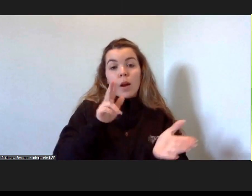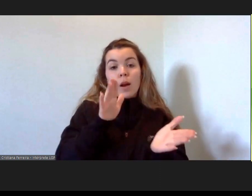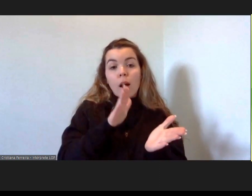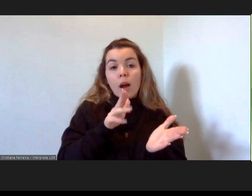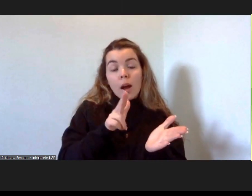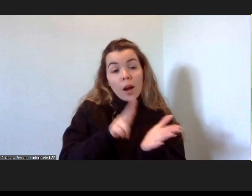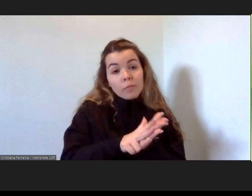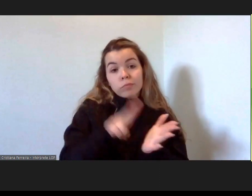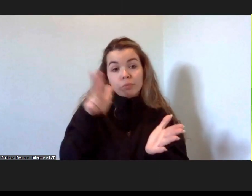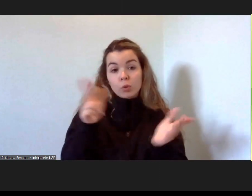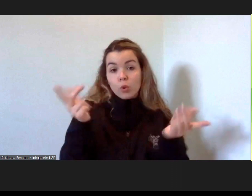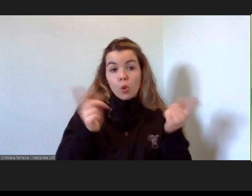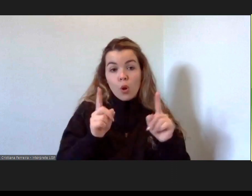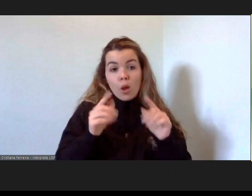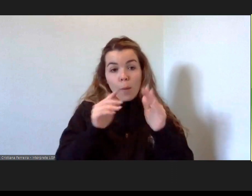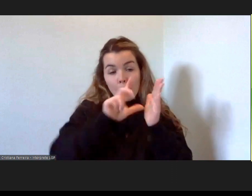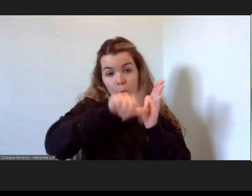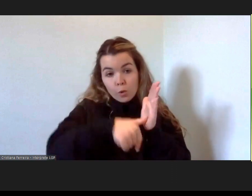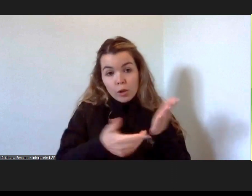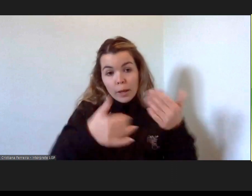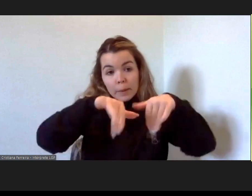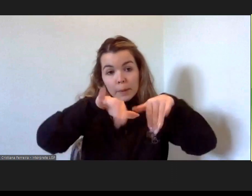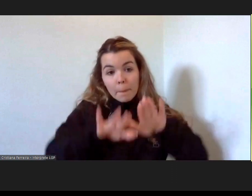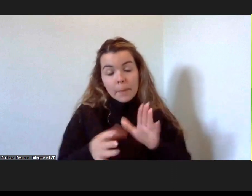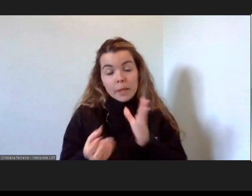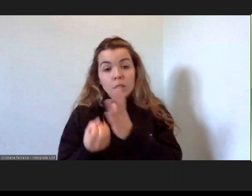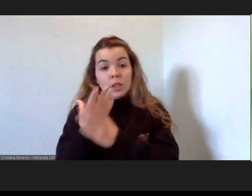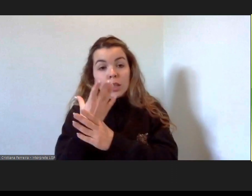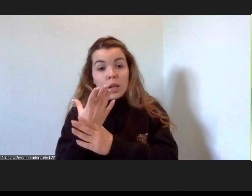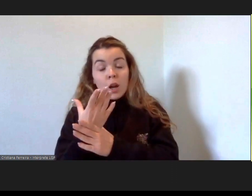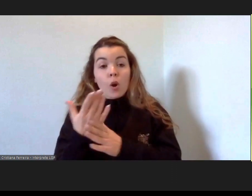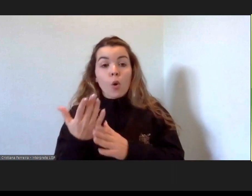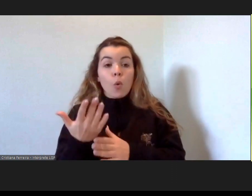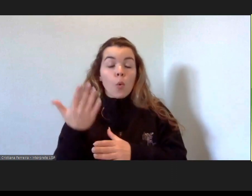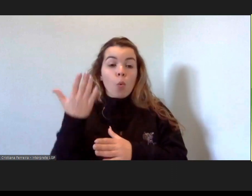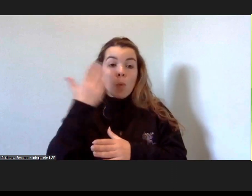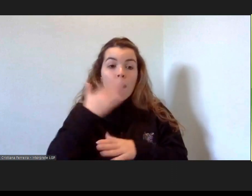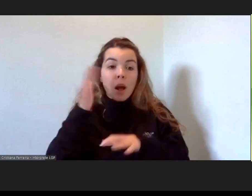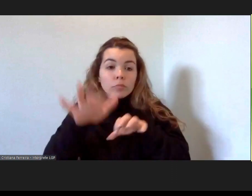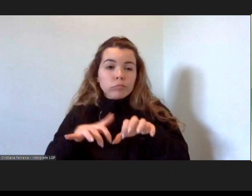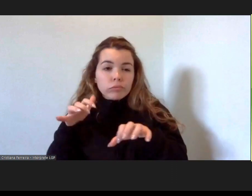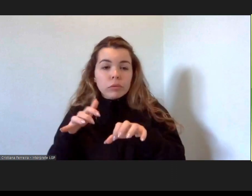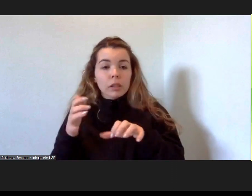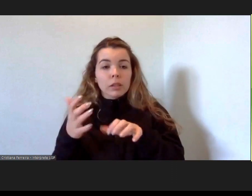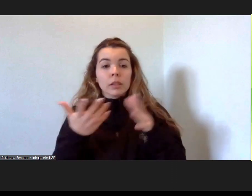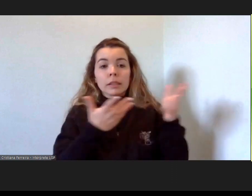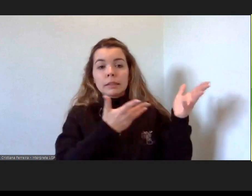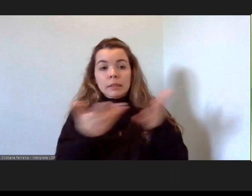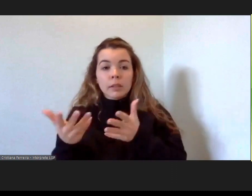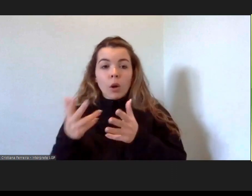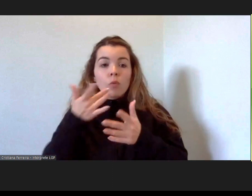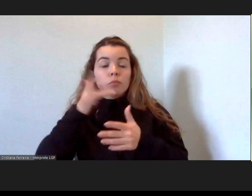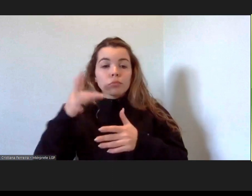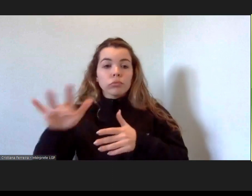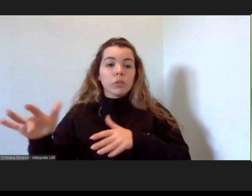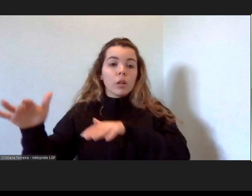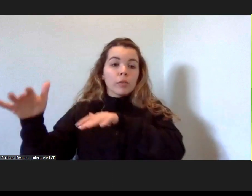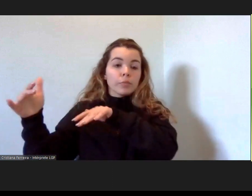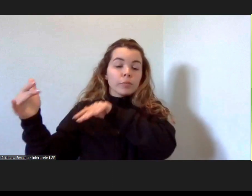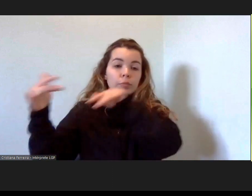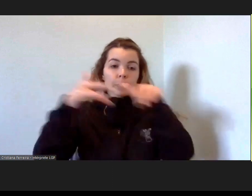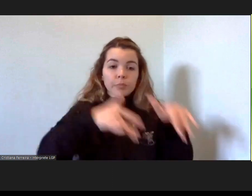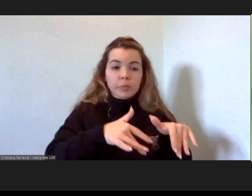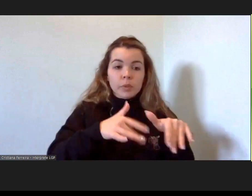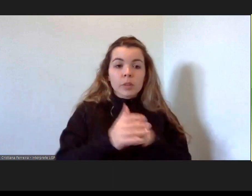nível do projeto, mas uma sessão em que os imigrantes podem analisar a sua situação, ver onde estão,